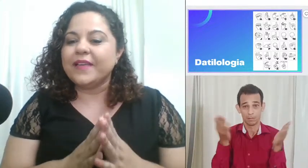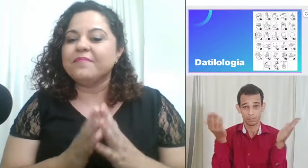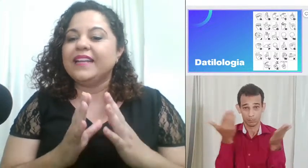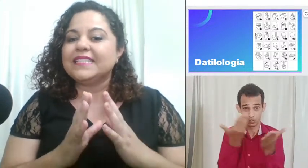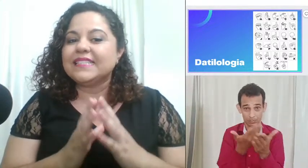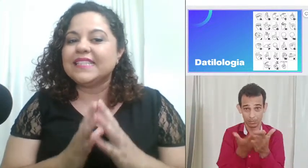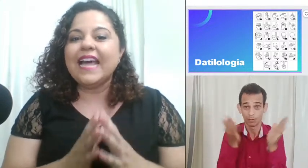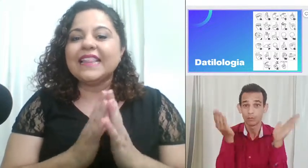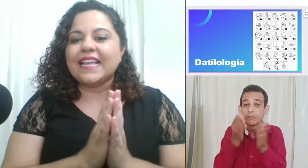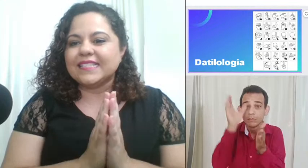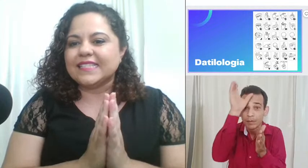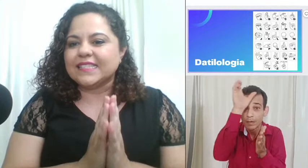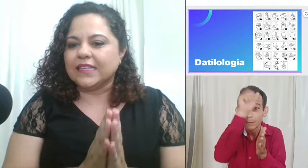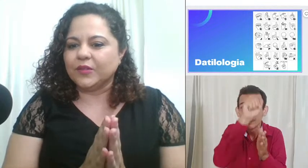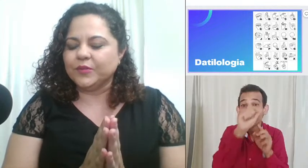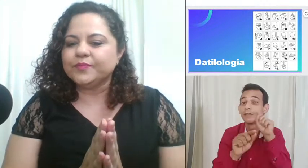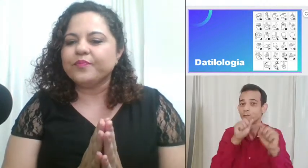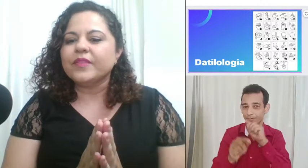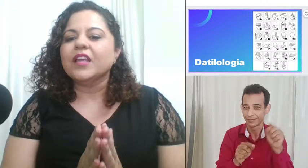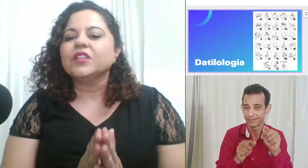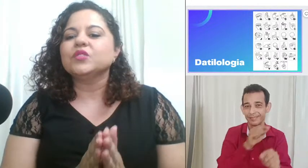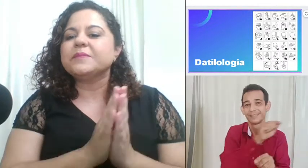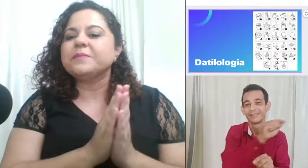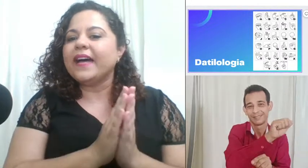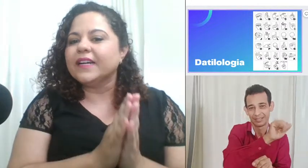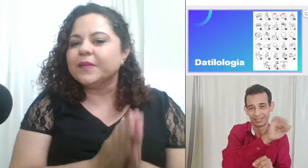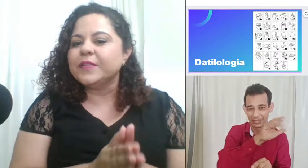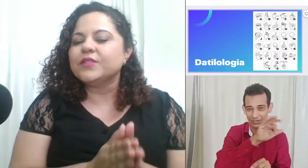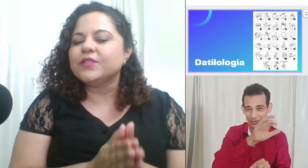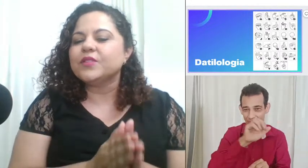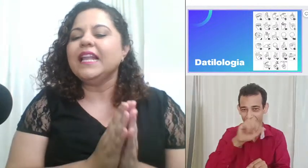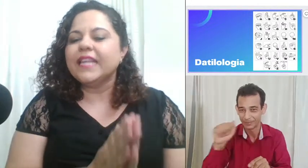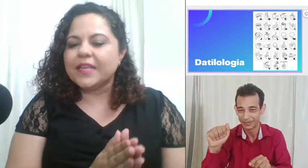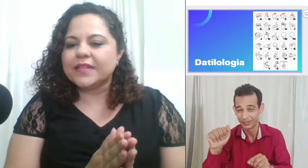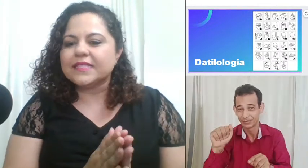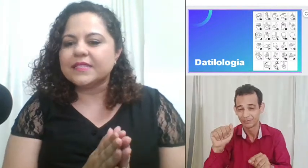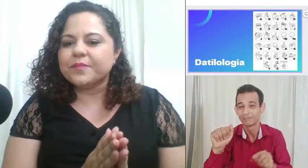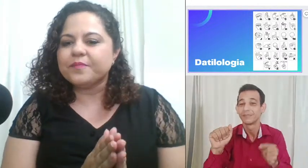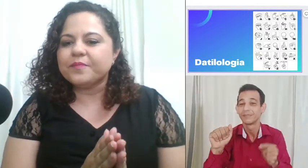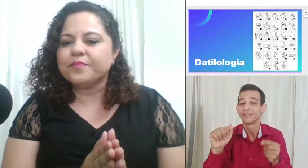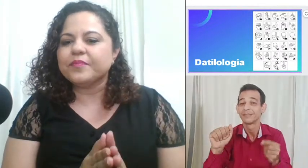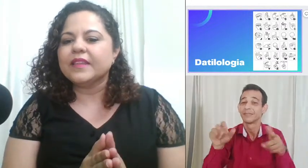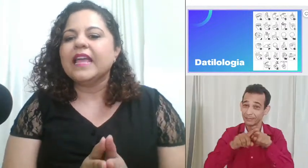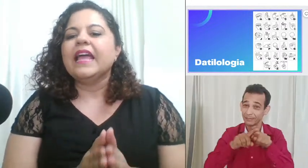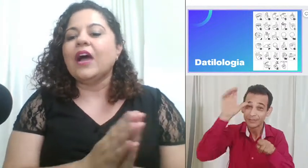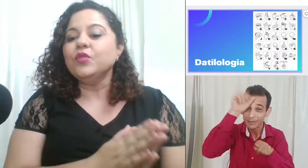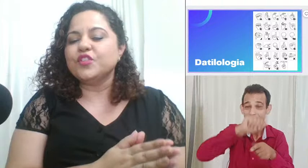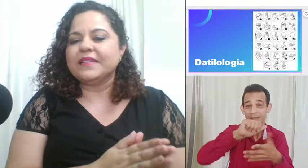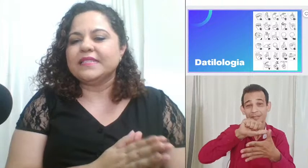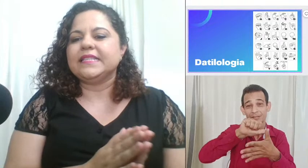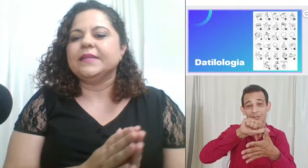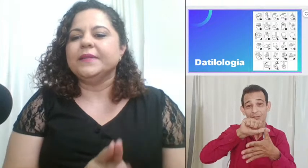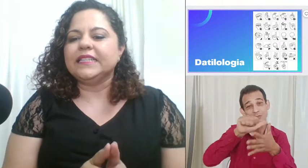prestar atenção nos parâmetros da Libras na última semana